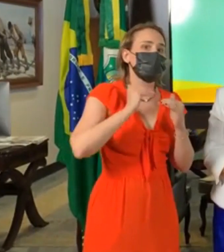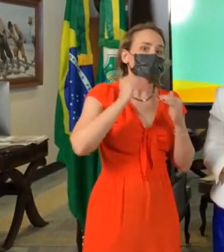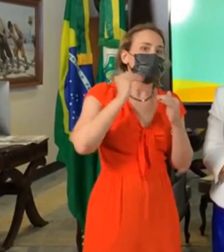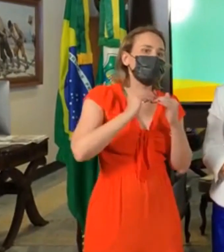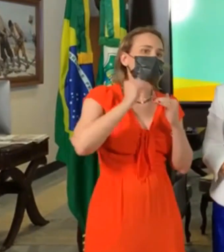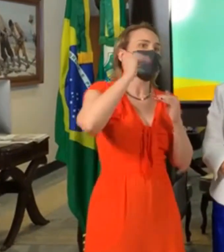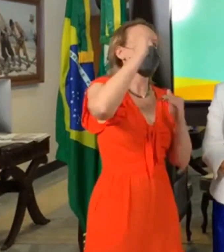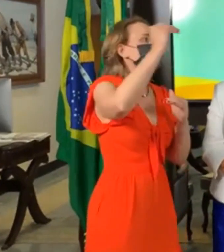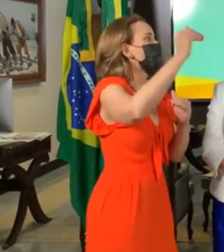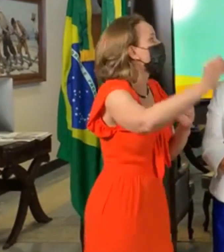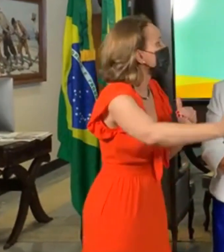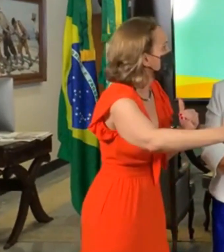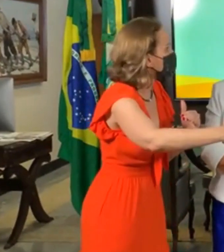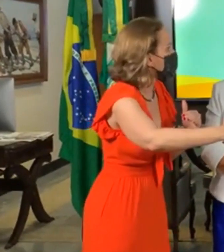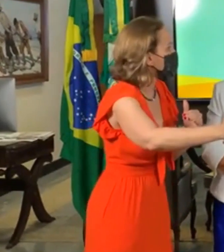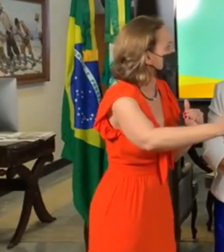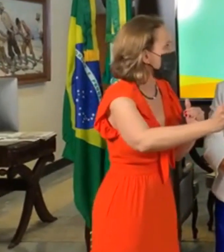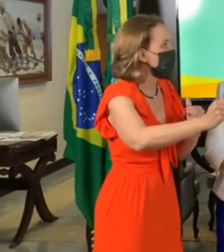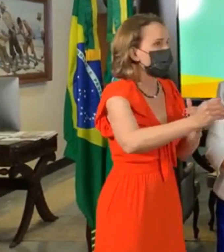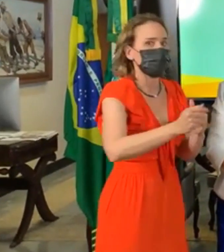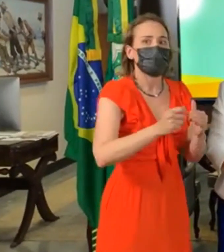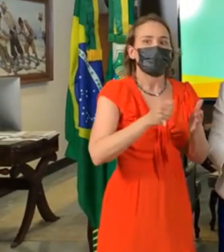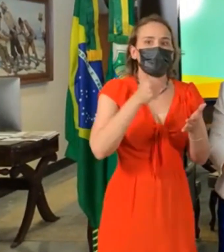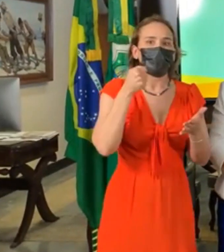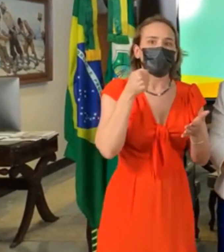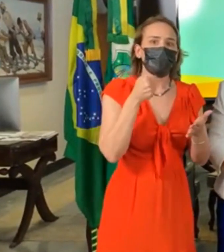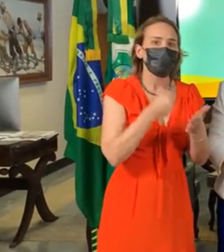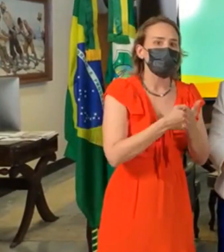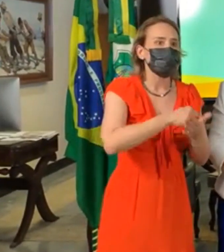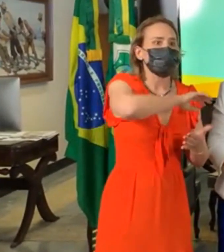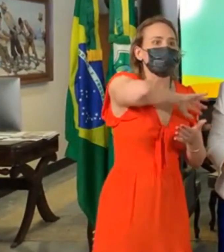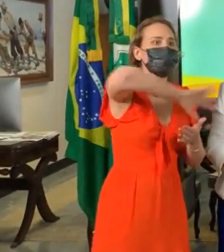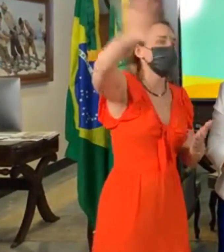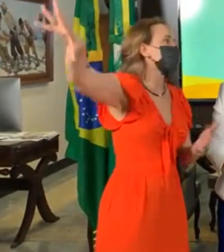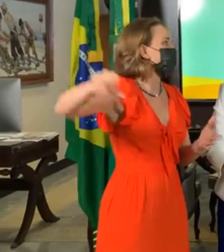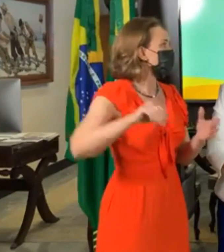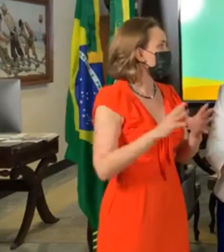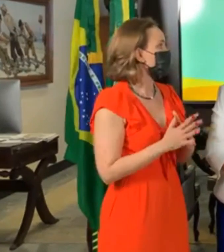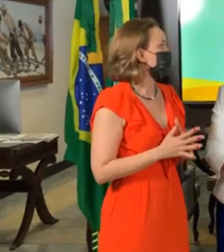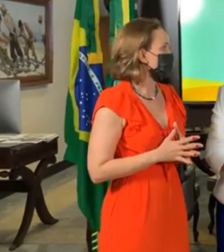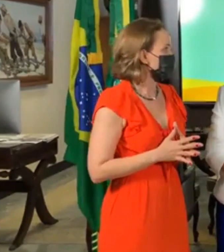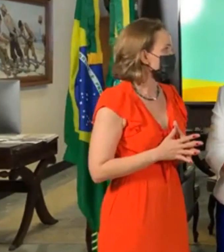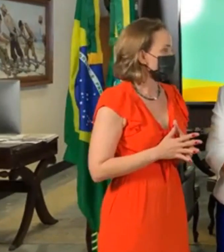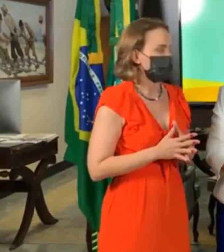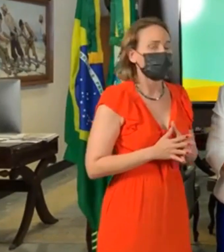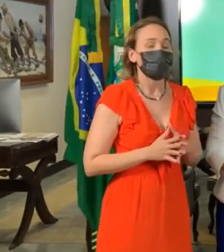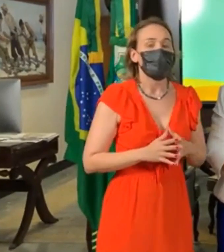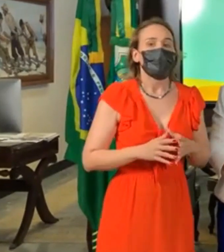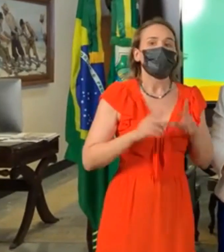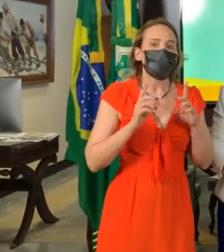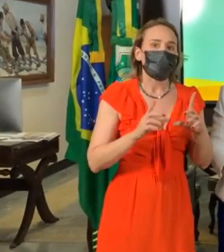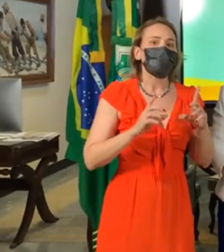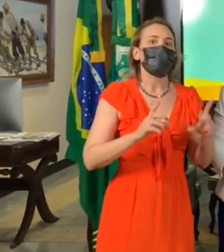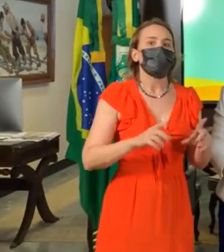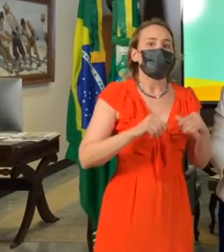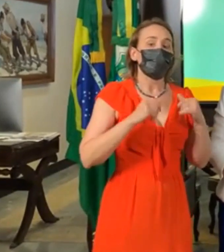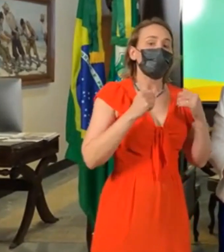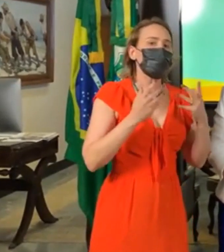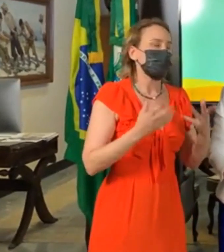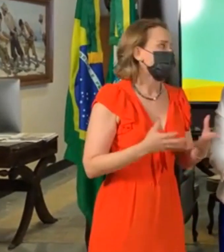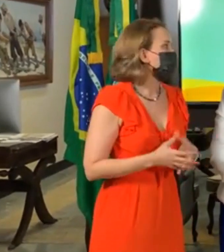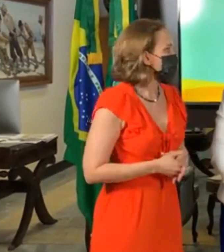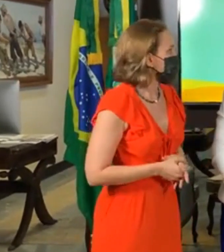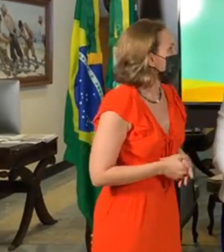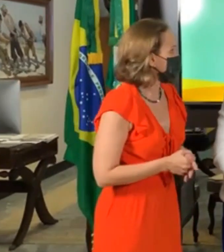físicas, então tem multa acumulada até 4.600 reais, pagando 20%, o restante está tudo liberado. E tem também